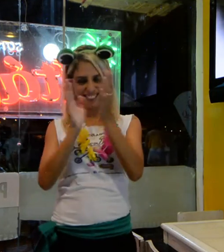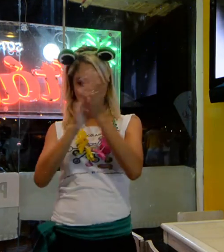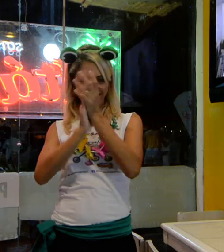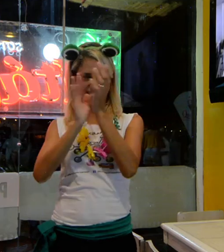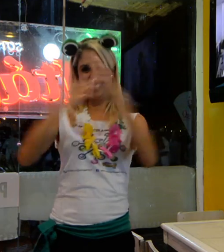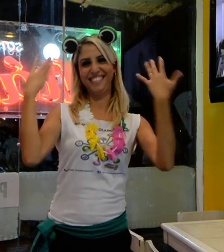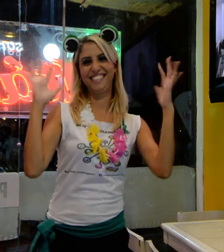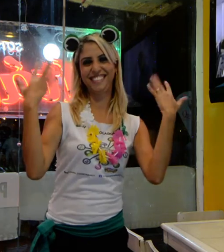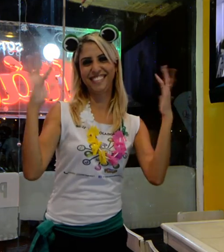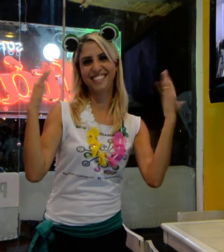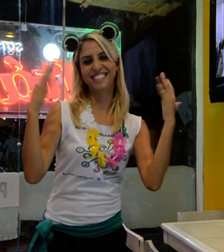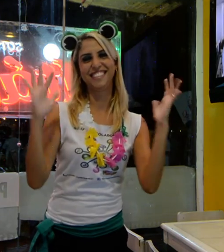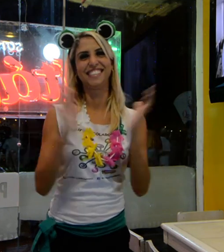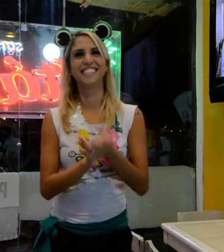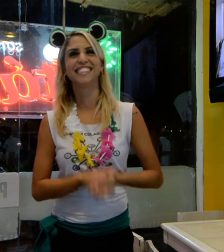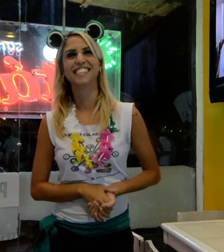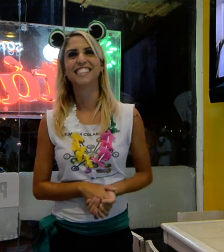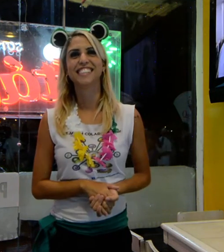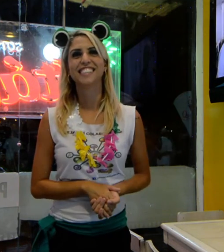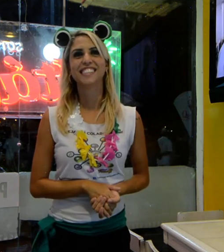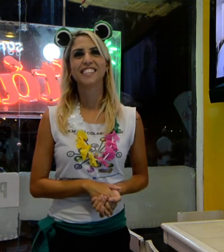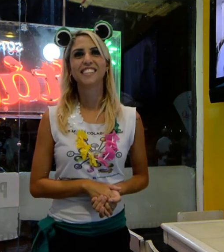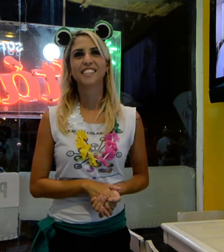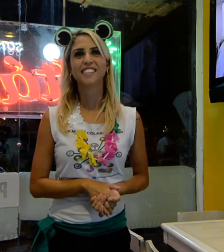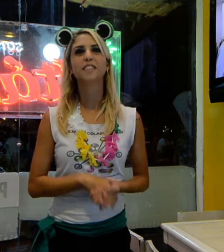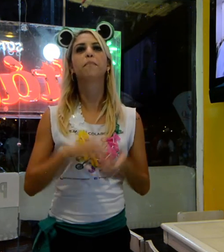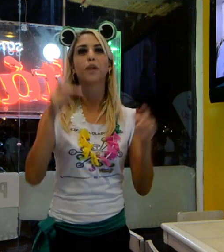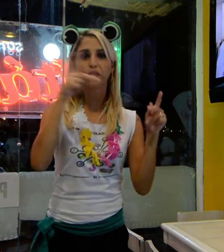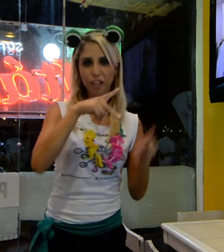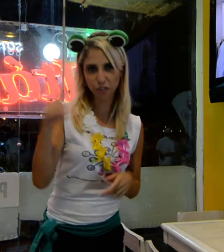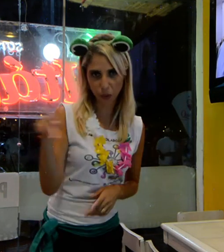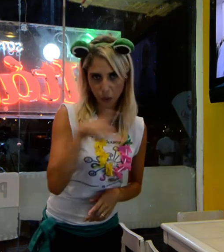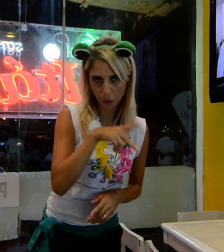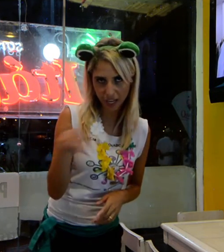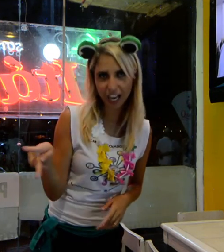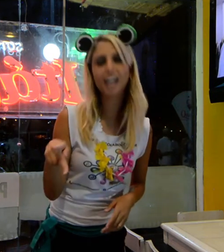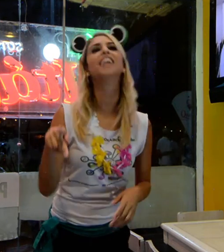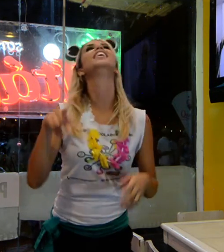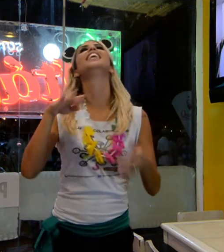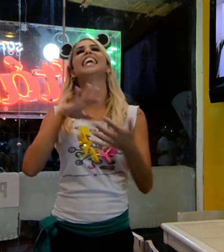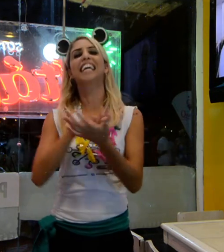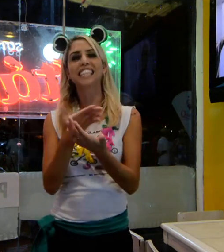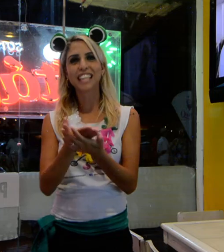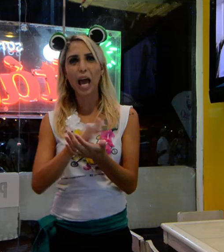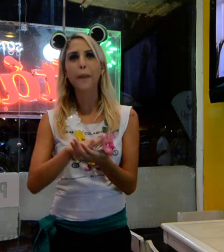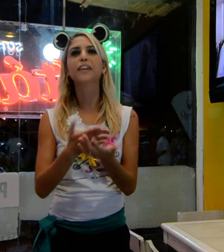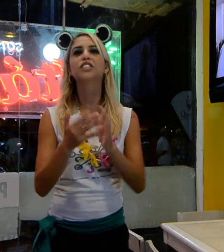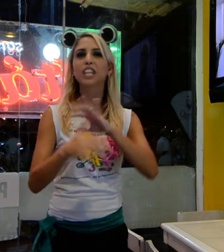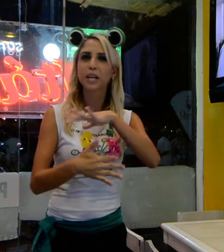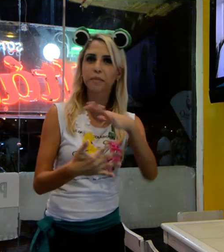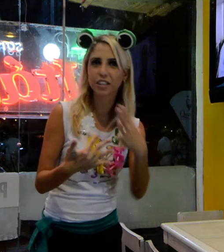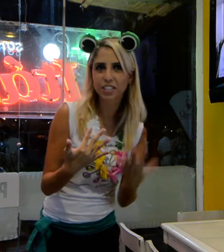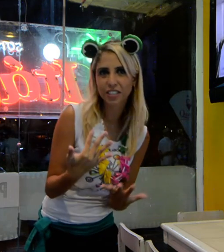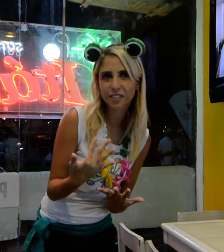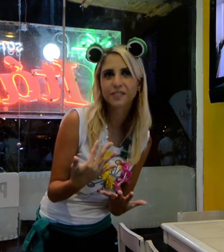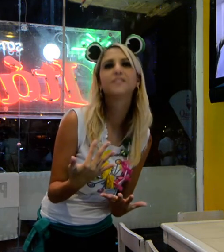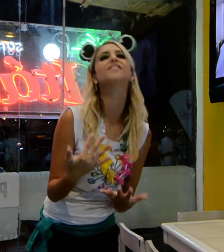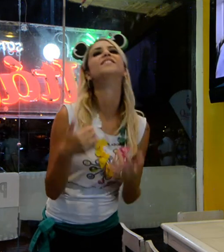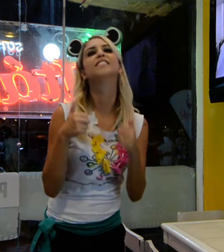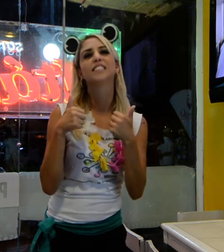Luciana, Luciana, Luciana é professora e intérprete de